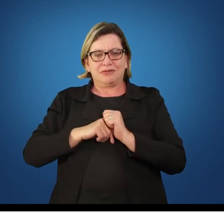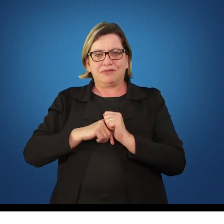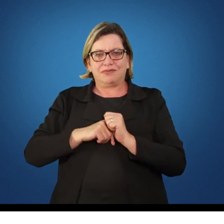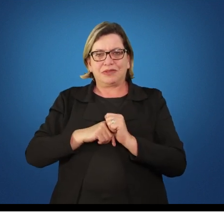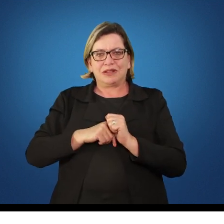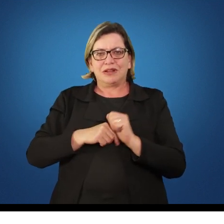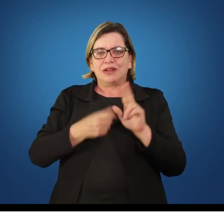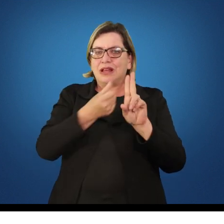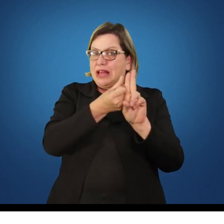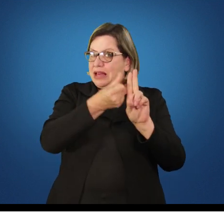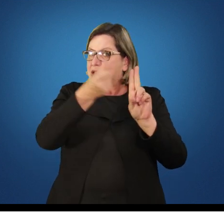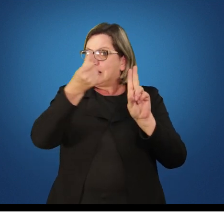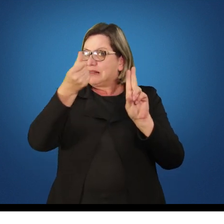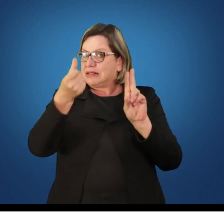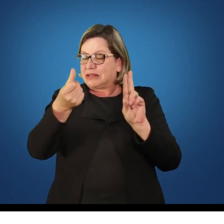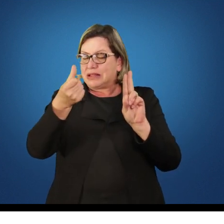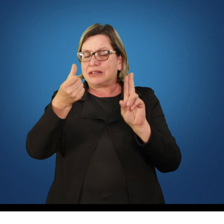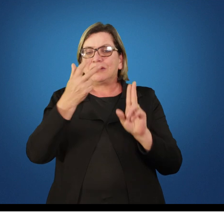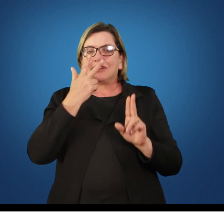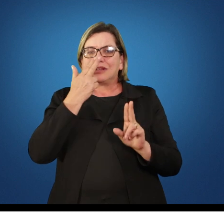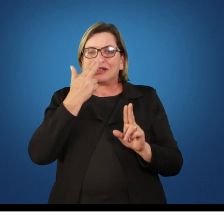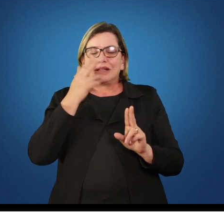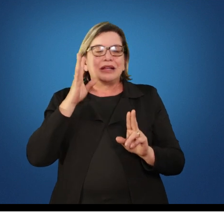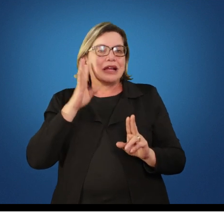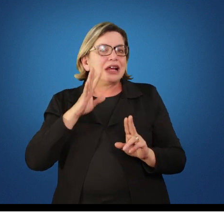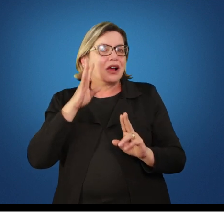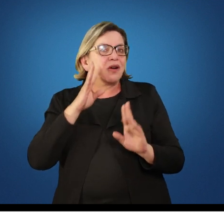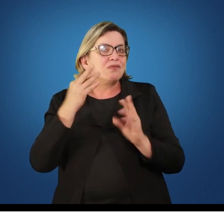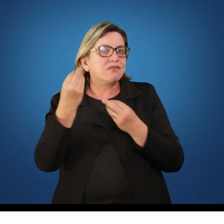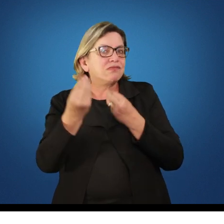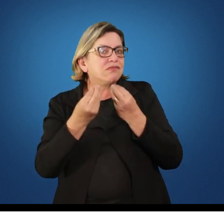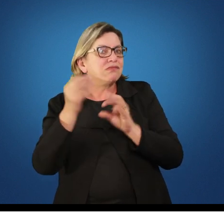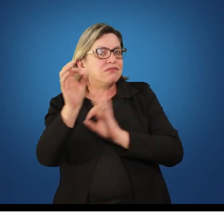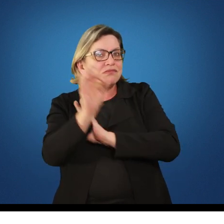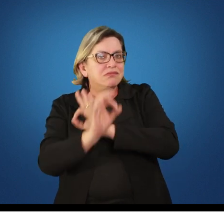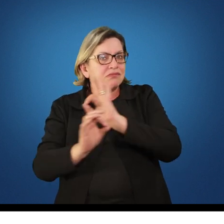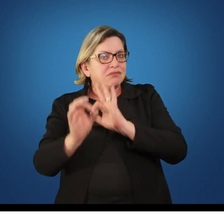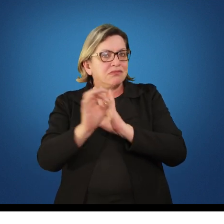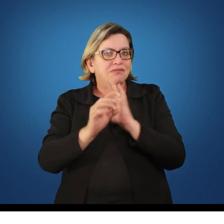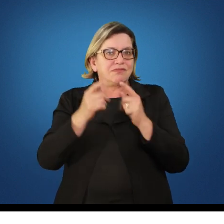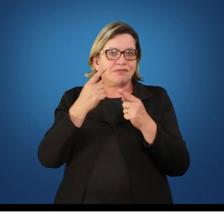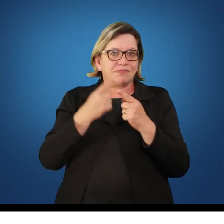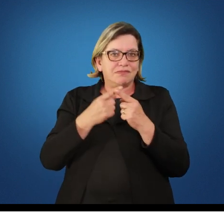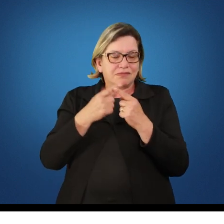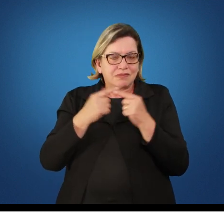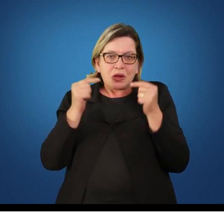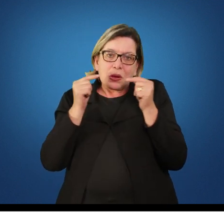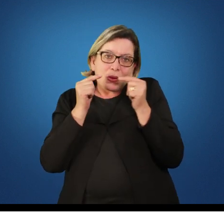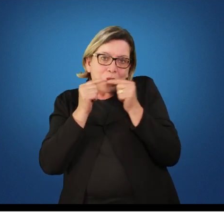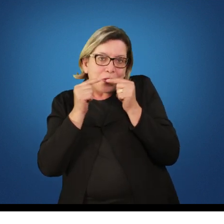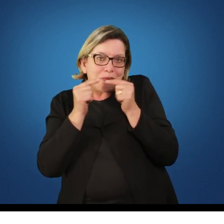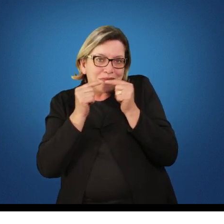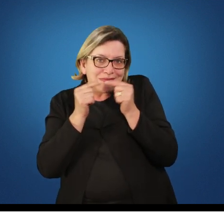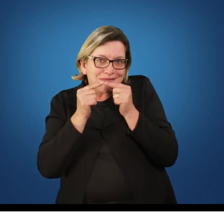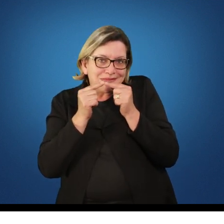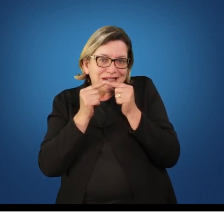unidades, eu achei legal da maneira que eles fizeram, porque vem bem de encontro a questão da escola